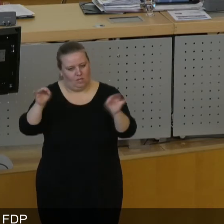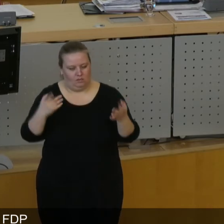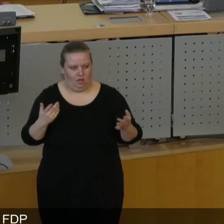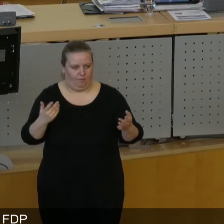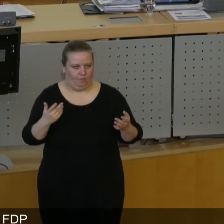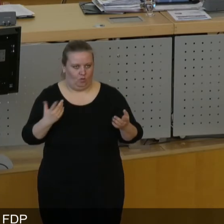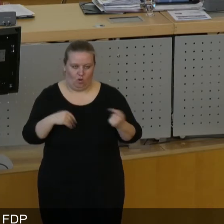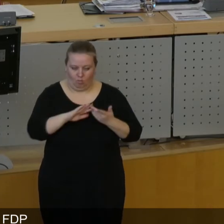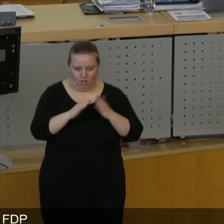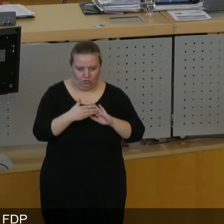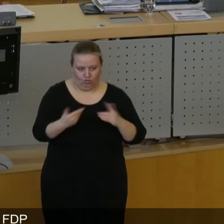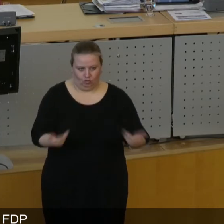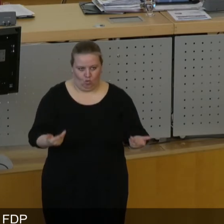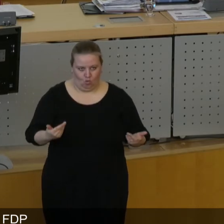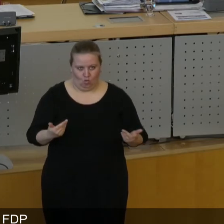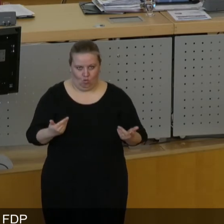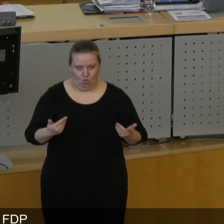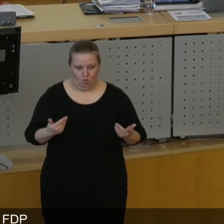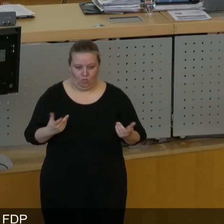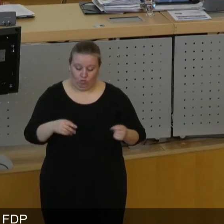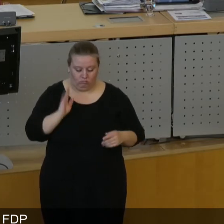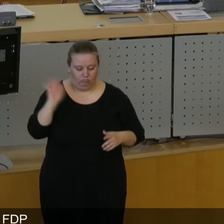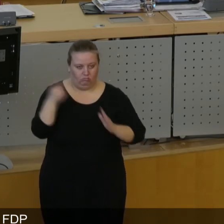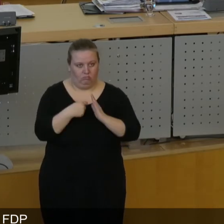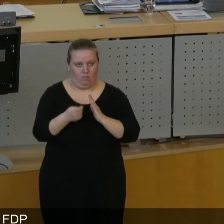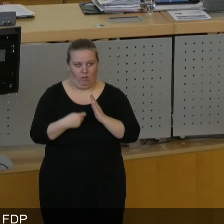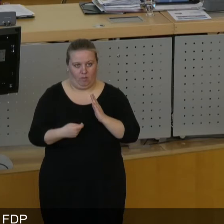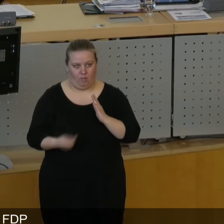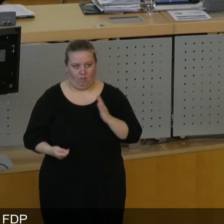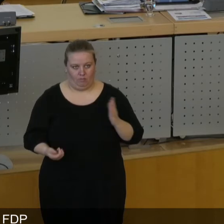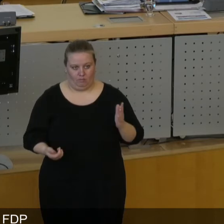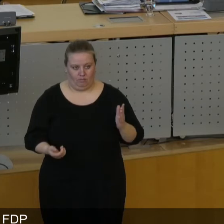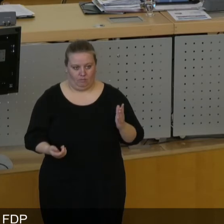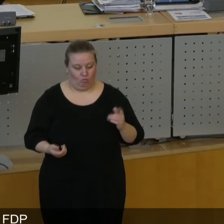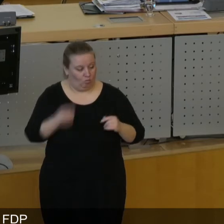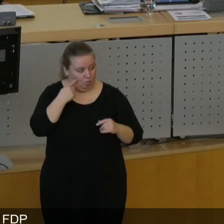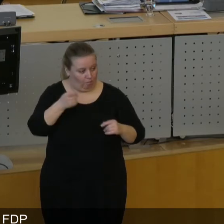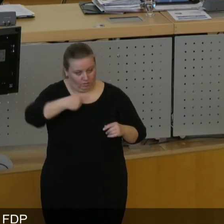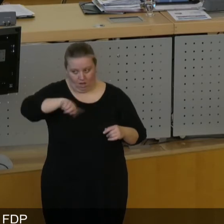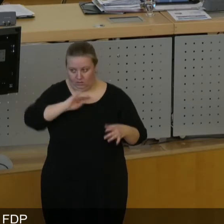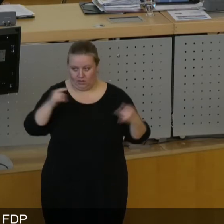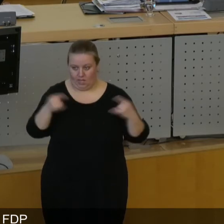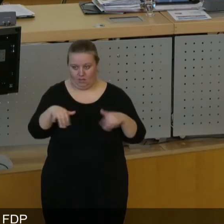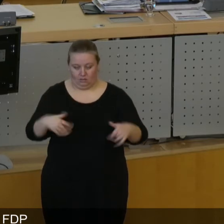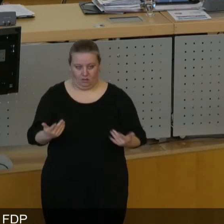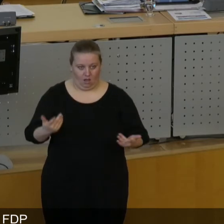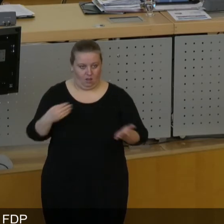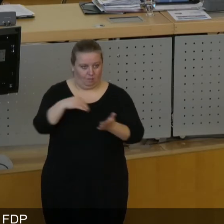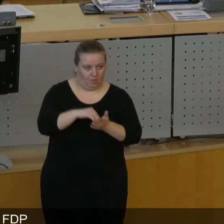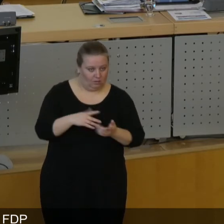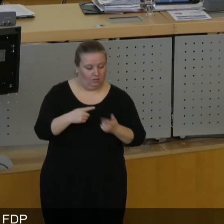heutzutage auch praktiziert wird. All dies haben Sie abgeschafft. Sie haben genau das Gegenteil bewirkt von Subsidiarität,